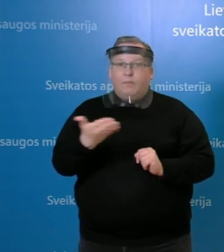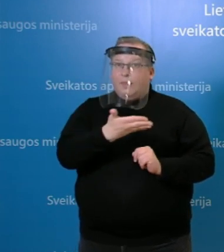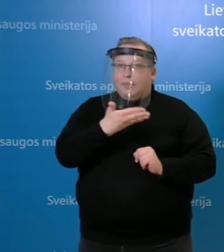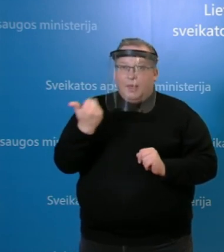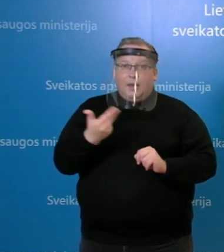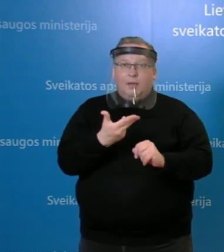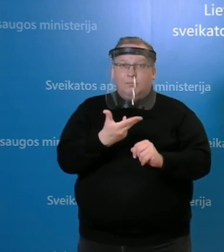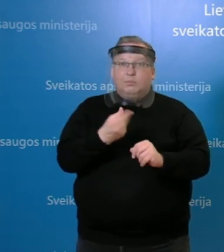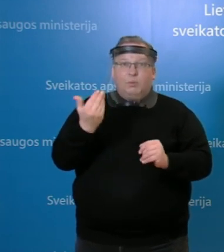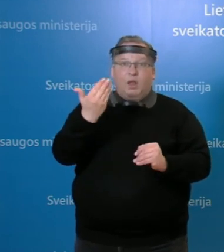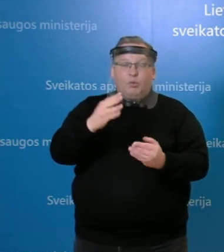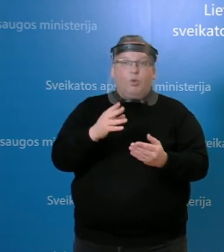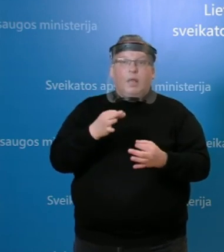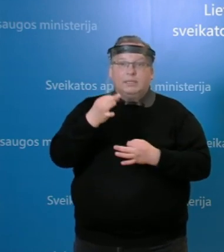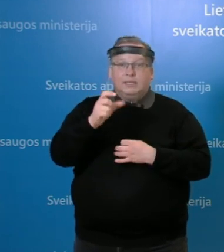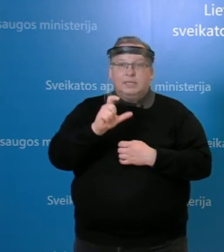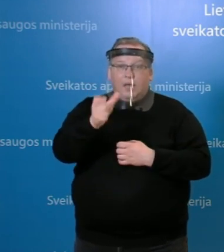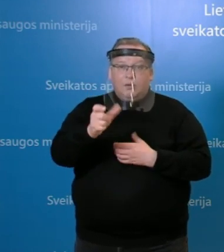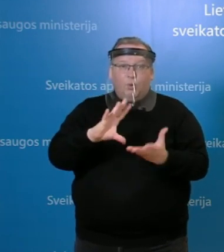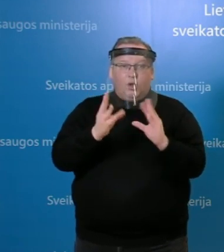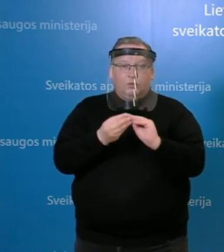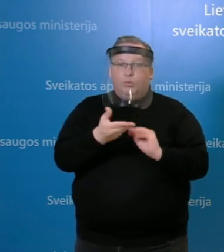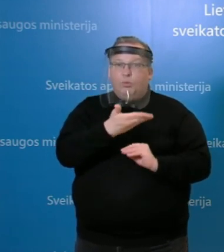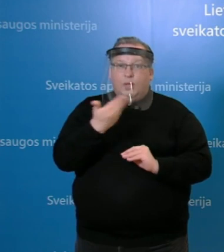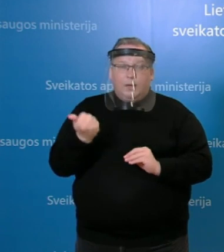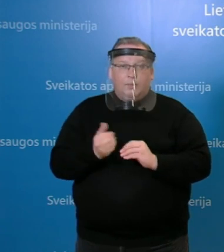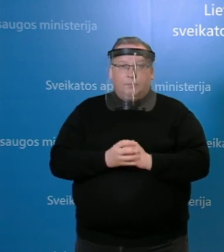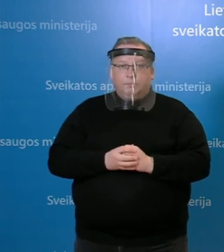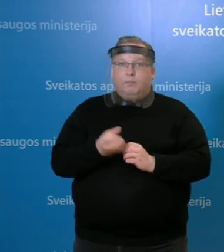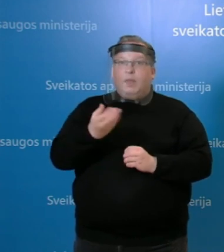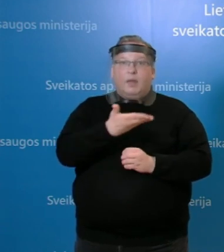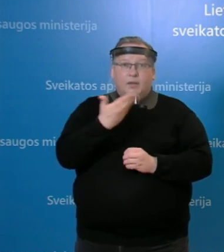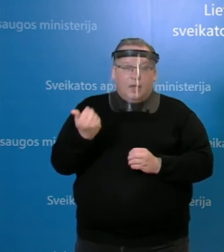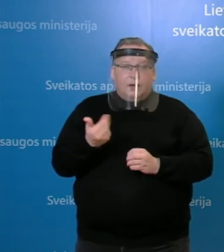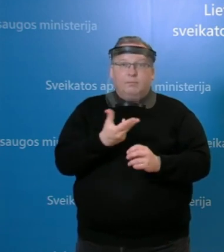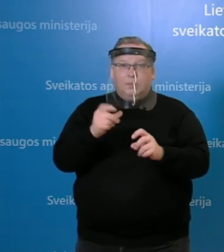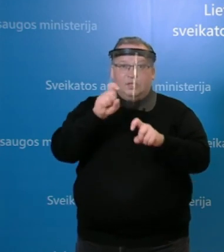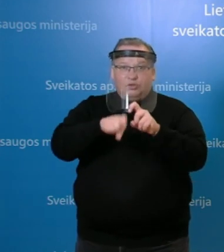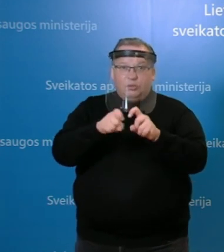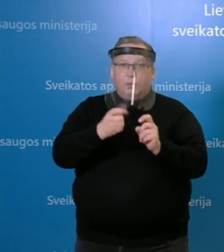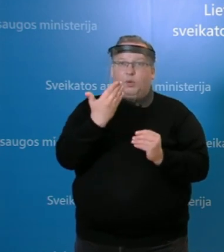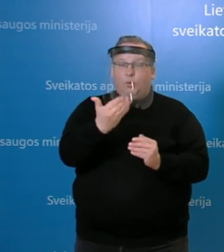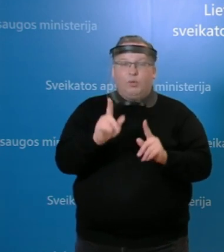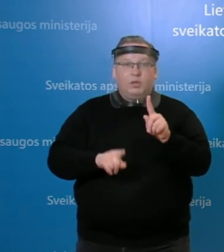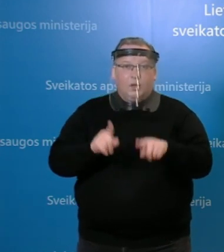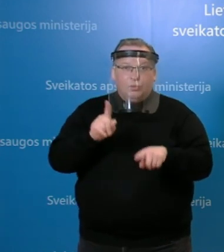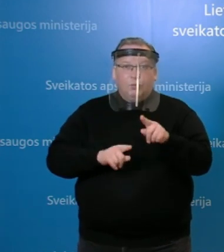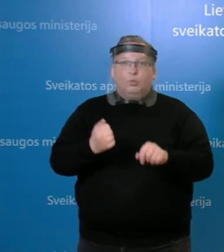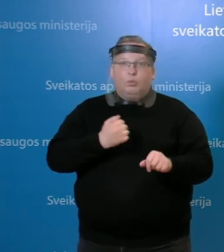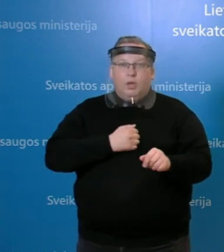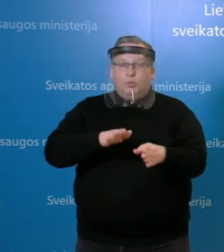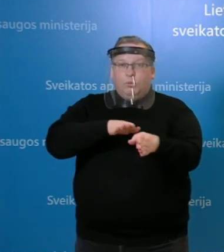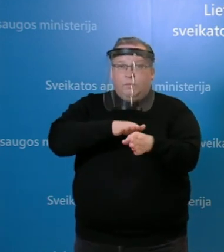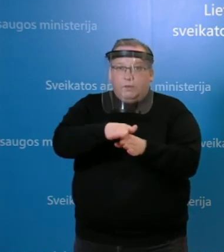ištirtas, ar jo atsakymų rezultatų dar neturite? čia toks niuansas šiek. Dar nėra ištirtas, jo atyrimas, jeigu neklistų, turėtų